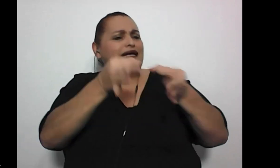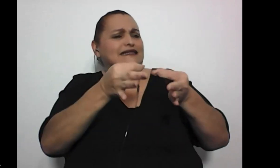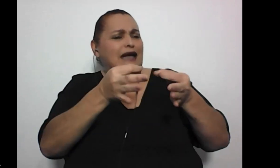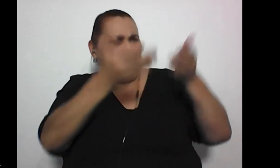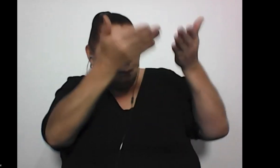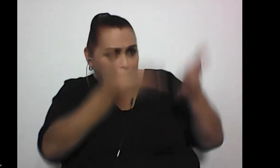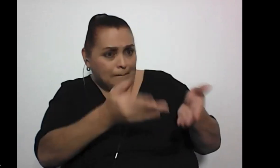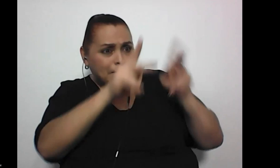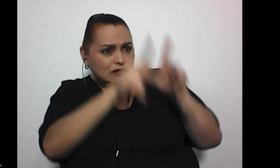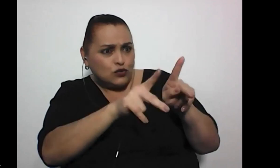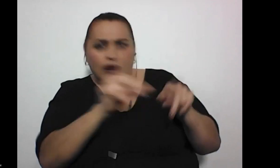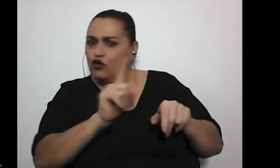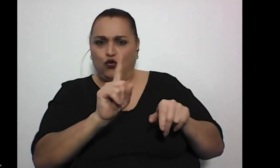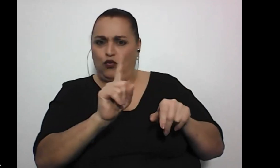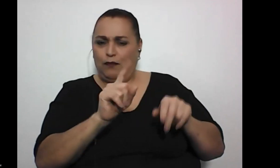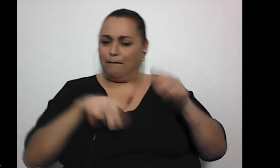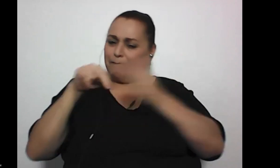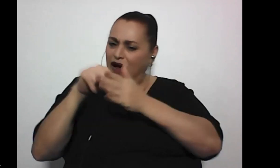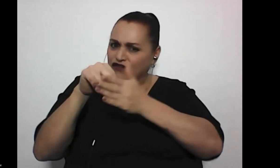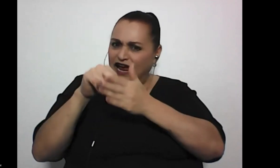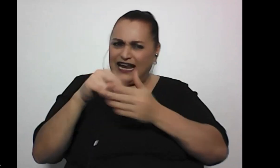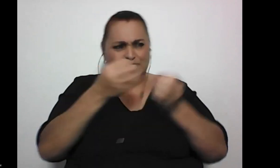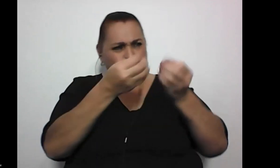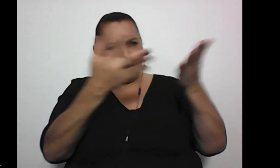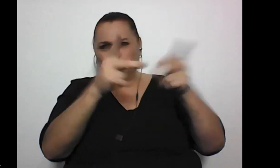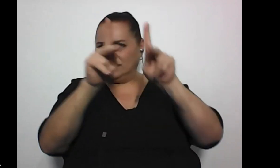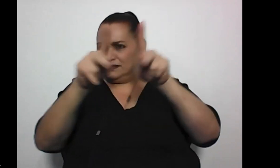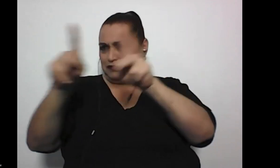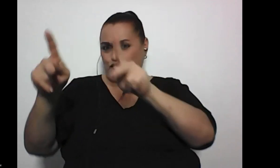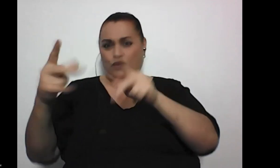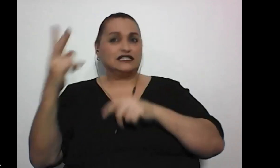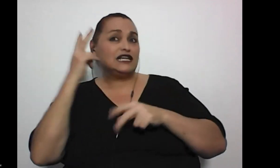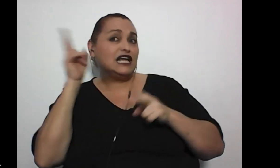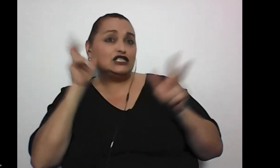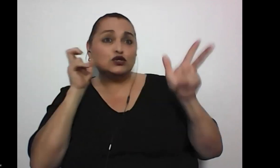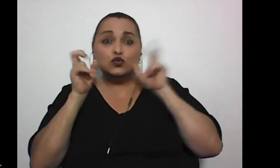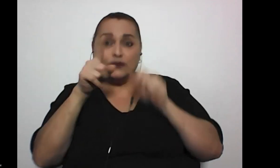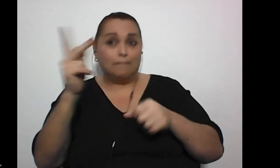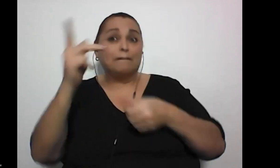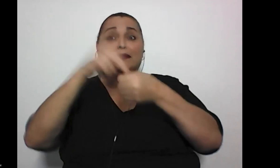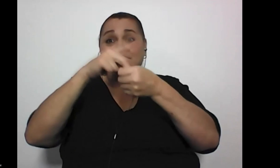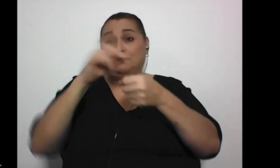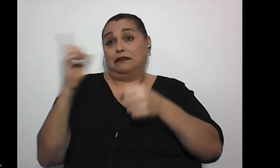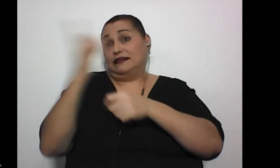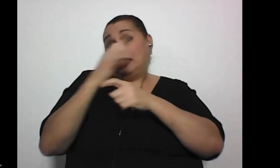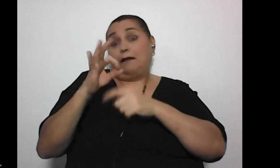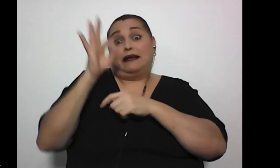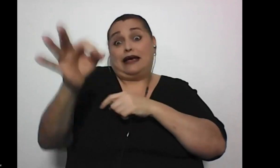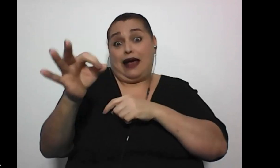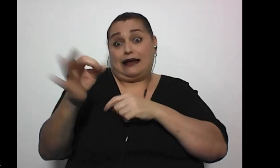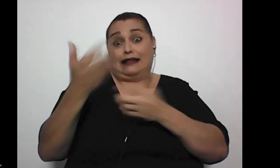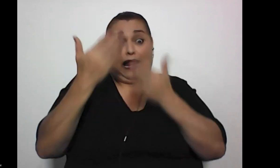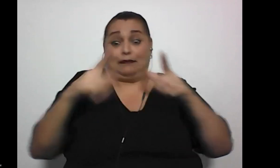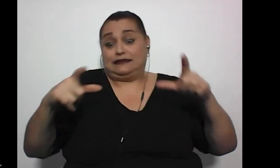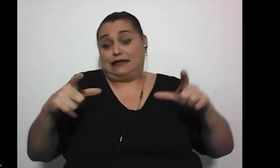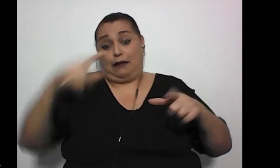¿verdad? Que está en esas barreras de las cuales muchas de esas personas que nos pueden estar escuchando pueden ser partícipes el día de mañana en esa tapita robada,